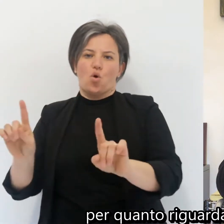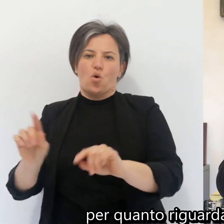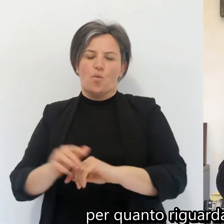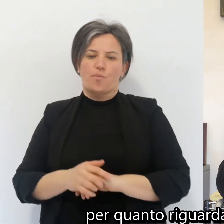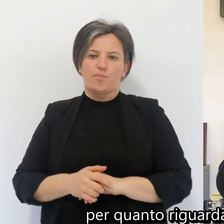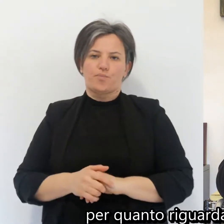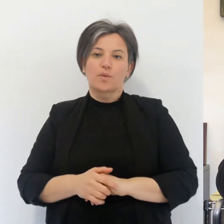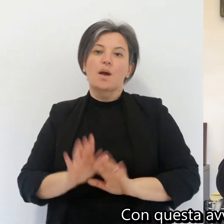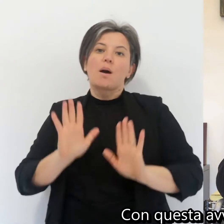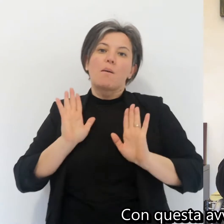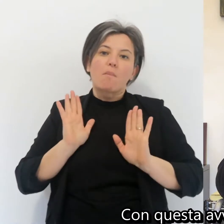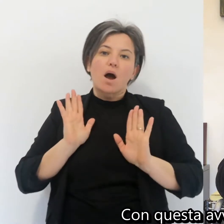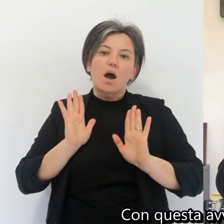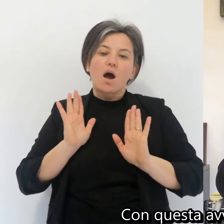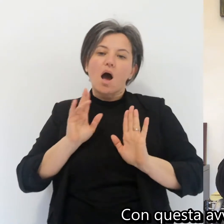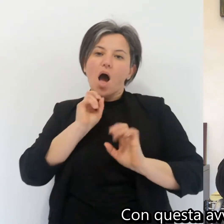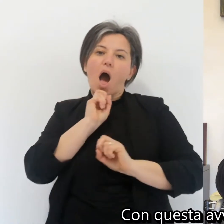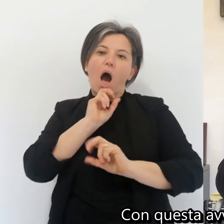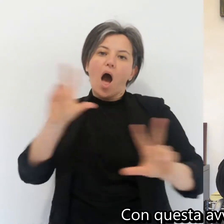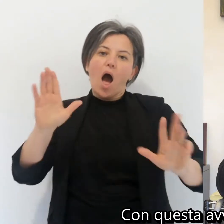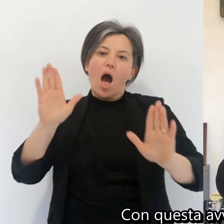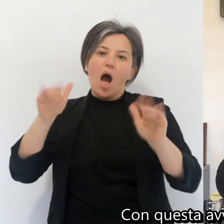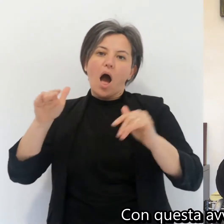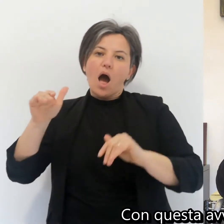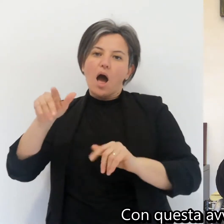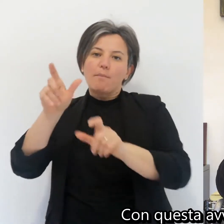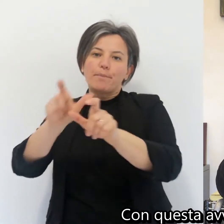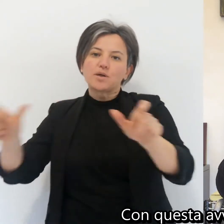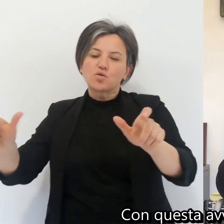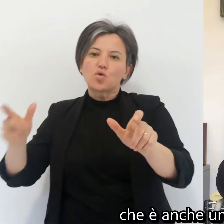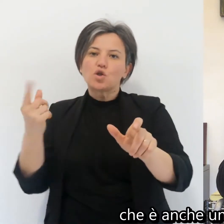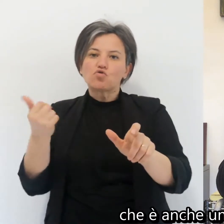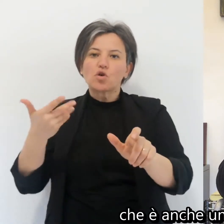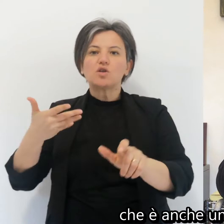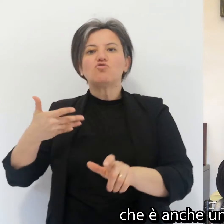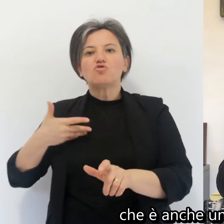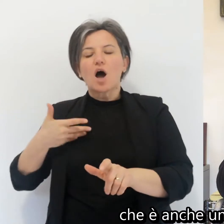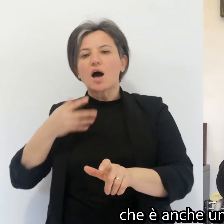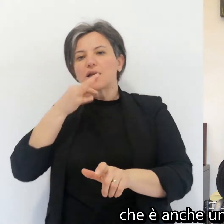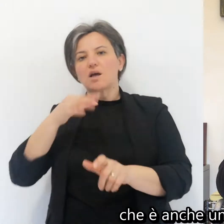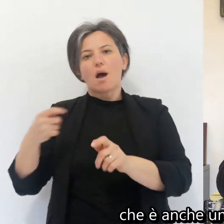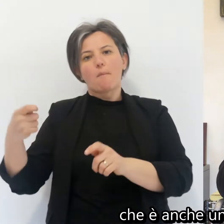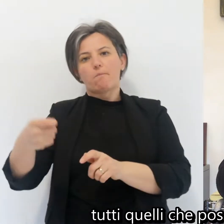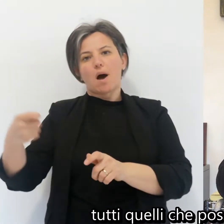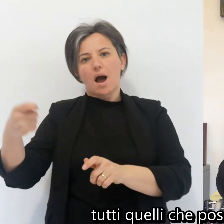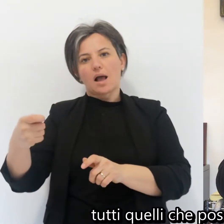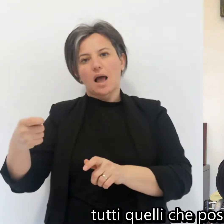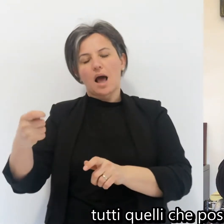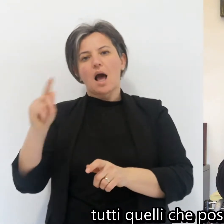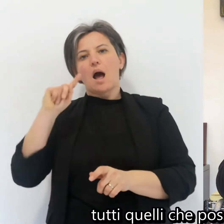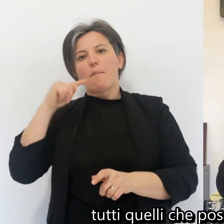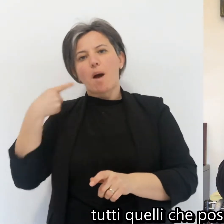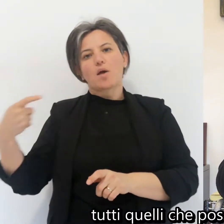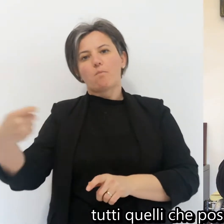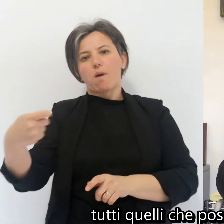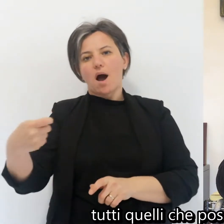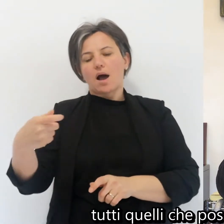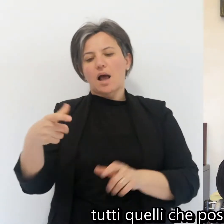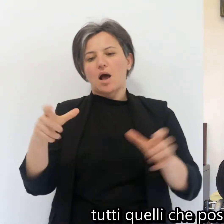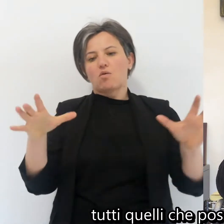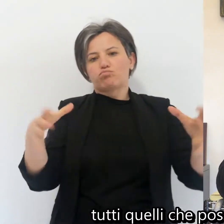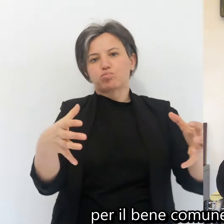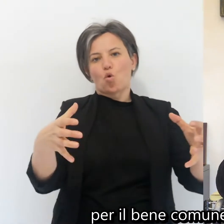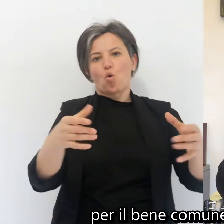pagamenti con questa avvertenza che è anche un appello. Tutti quelli che possono